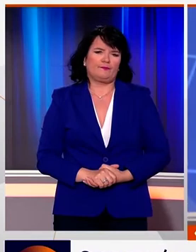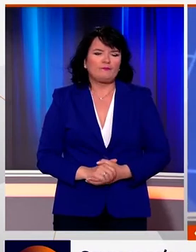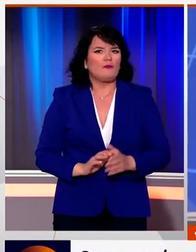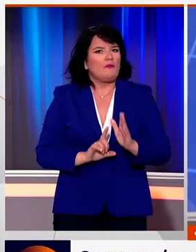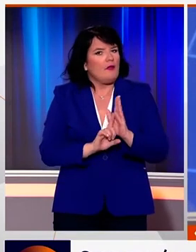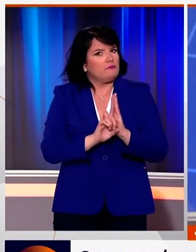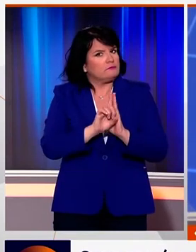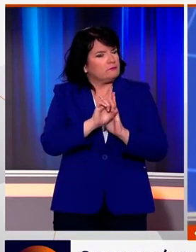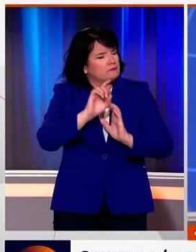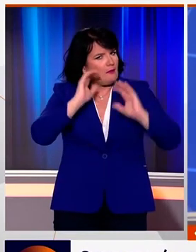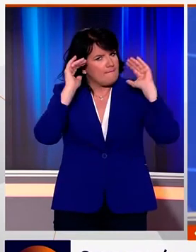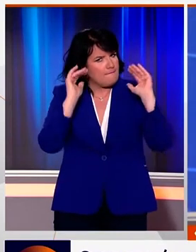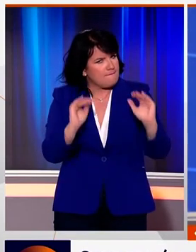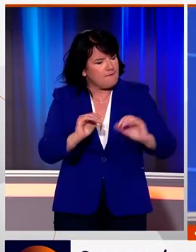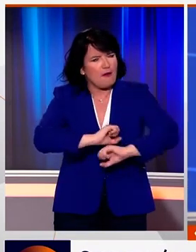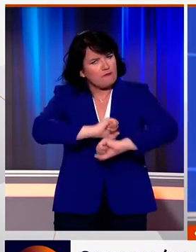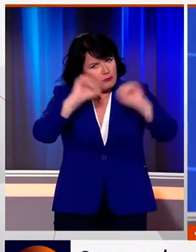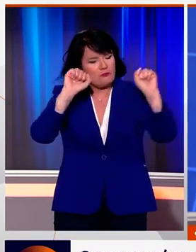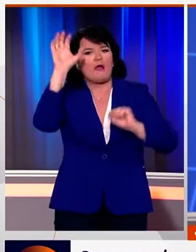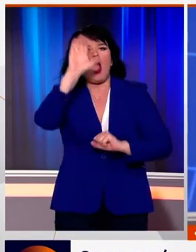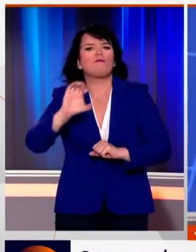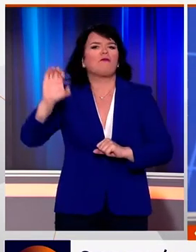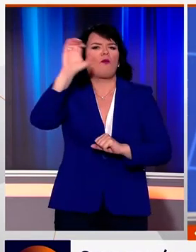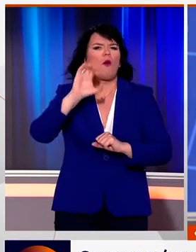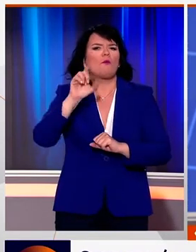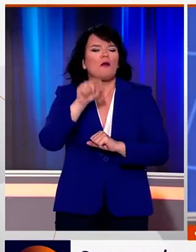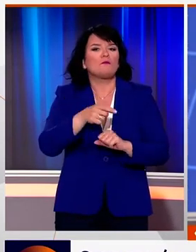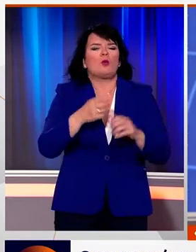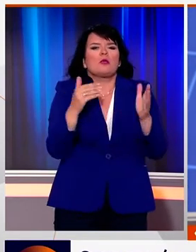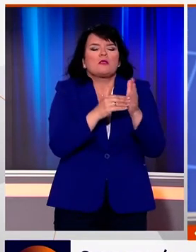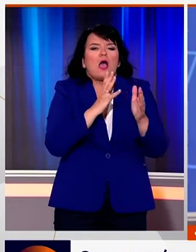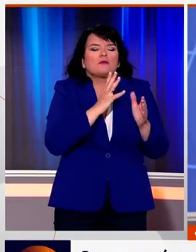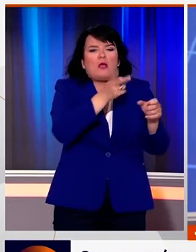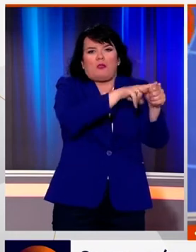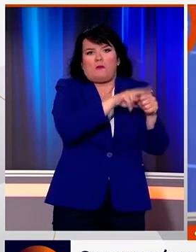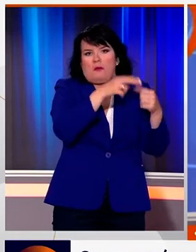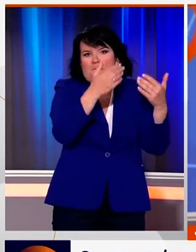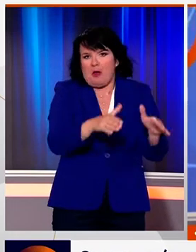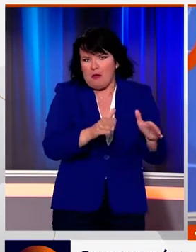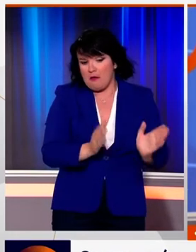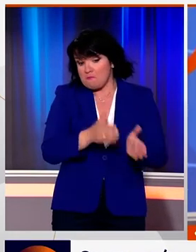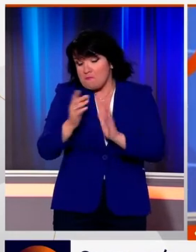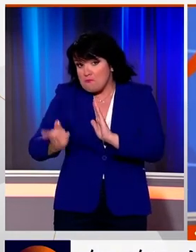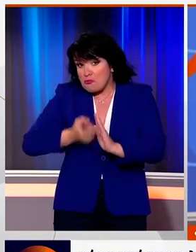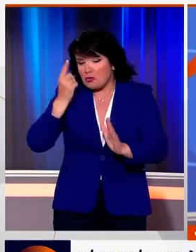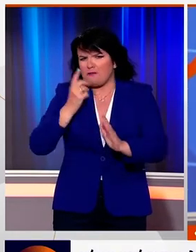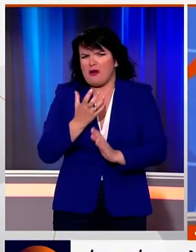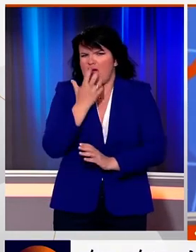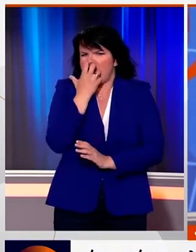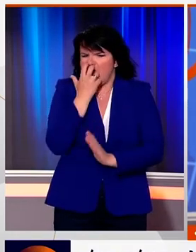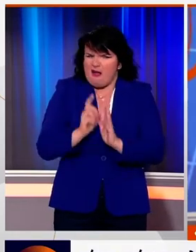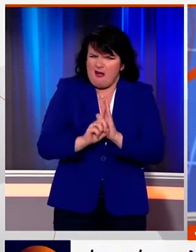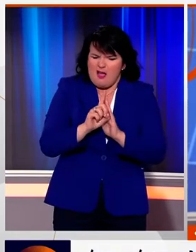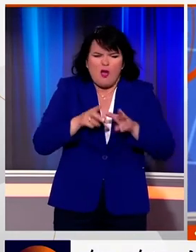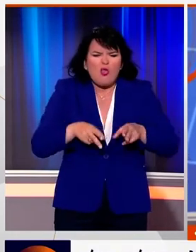Θερμοκρασίες ρεκόρ εξακολουθούν να σαρώνουν την Ευρώπη προκαλώντας το θάνατο δεκάδων ανθρώπων. Από το πρωτοφανές κύμα καύσωνα